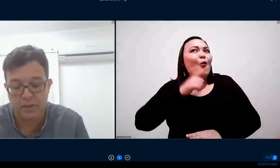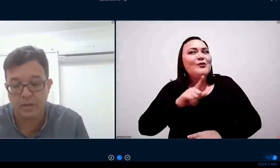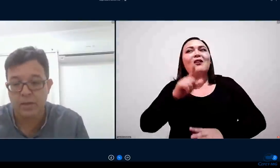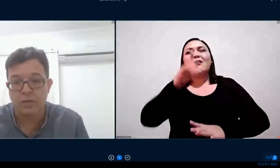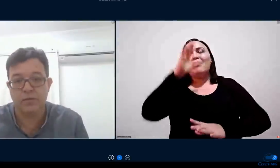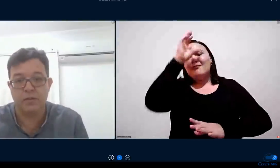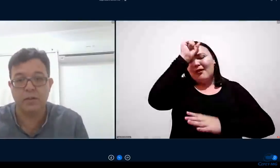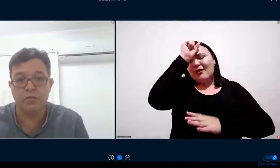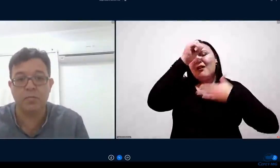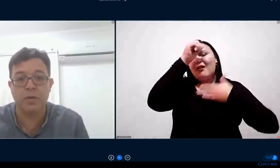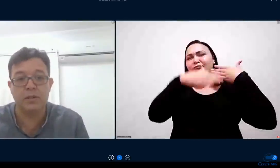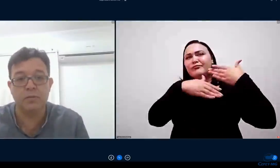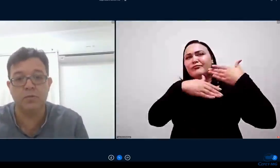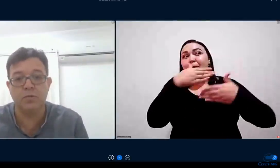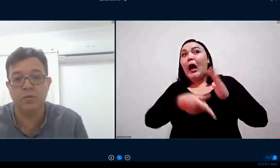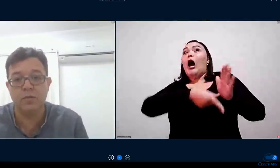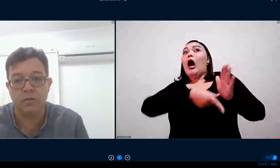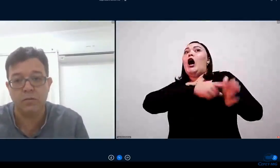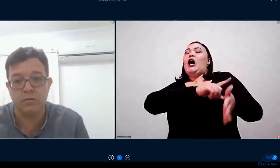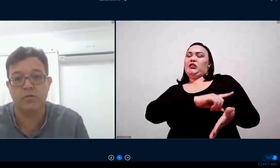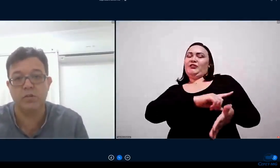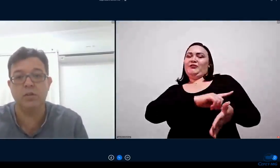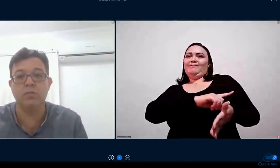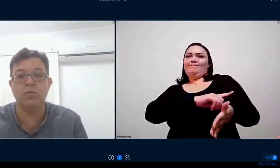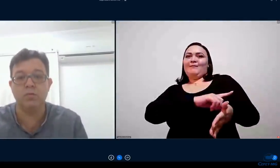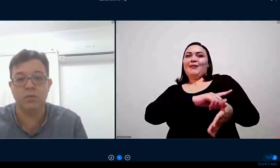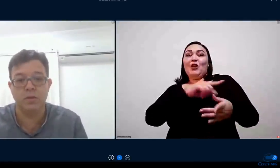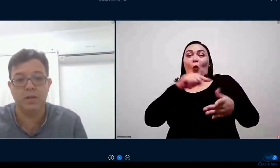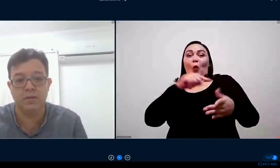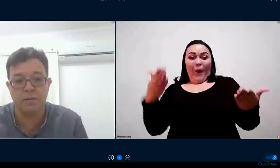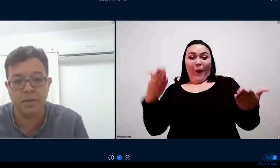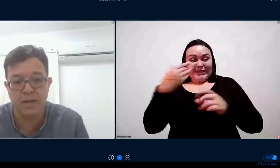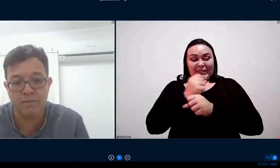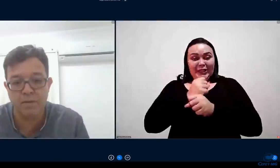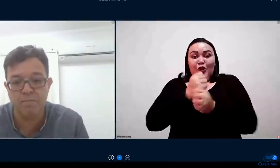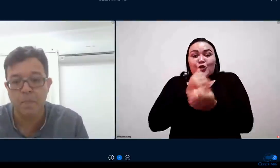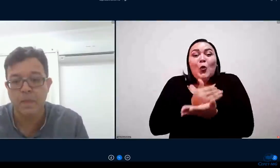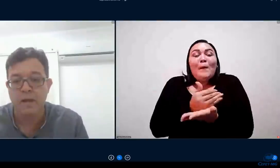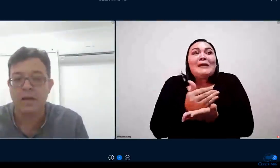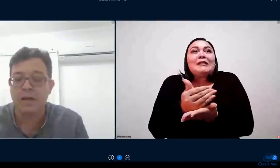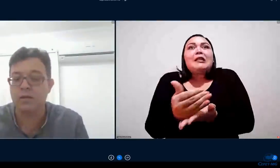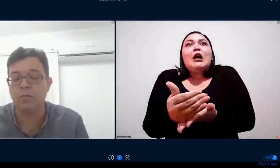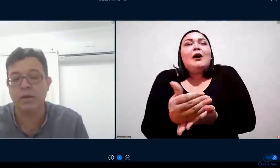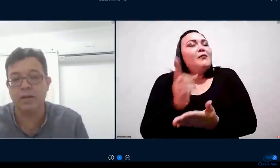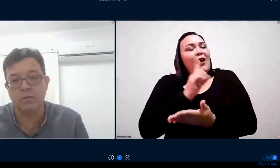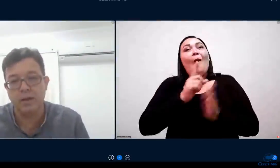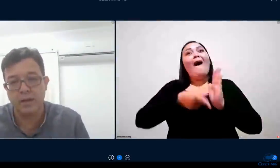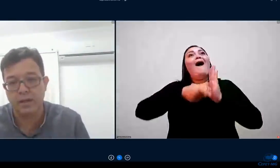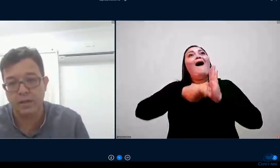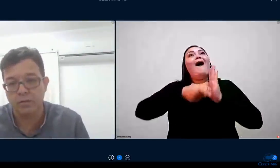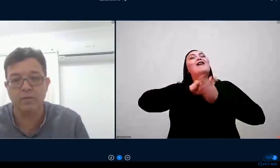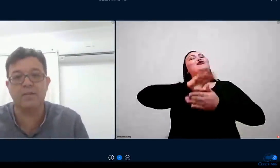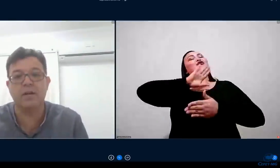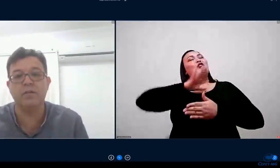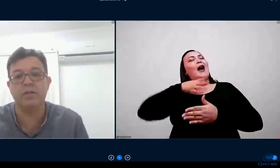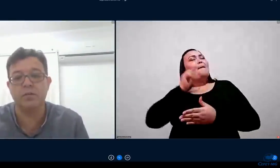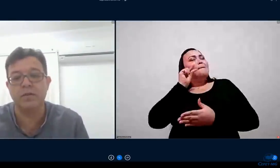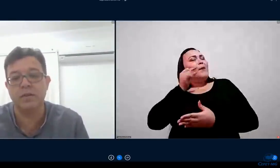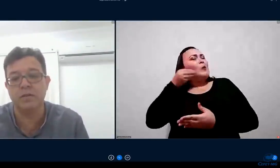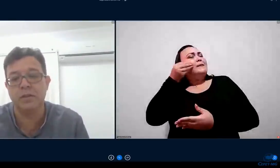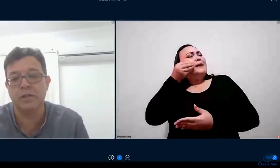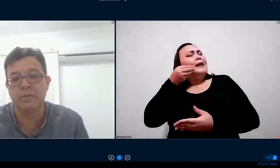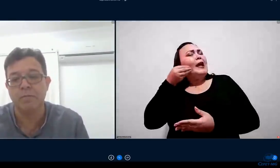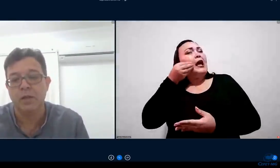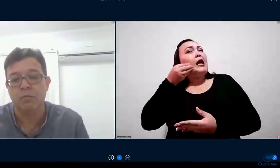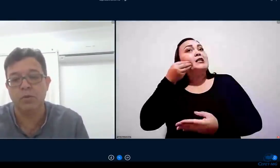nós ou seja nós não partimos do zero nós tínhamos uma experiência prévia claro que não era universal na